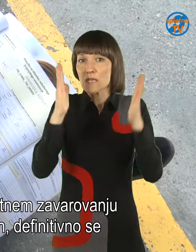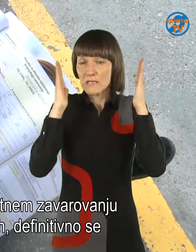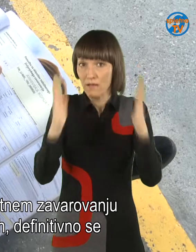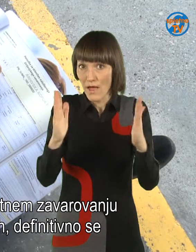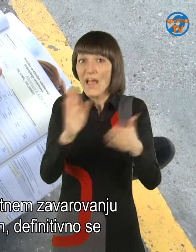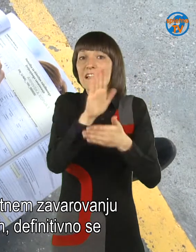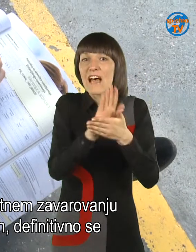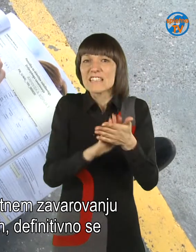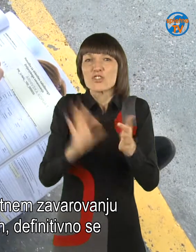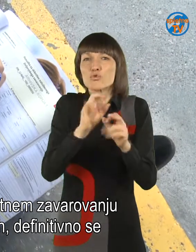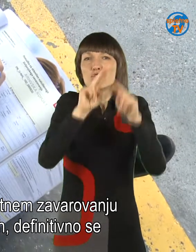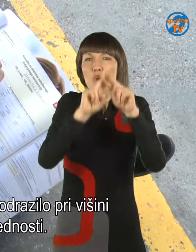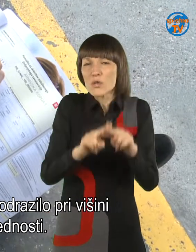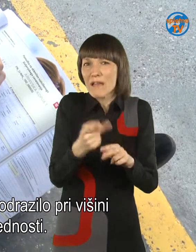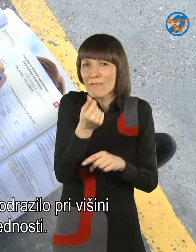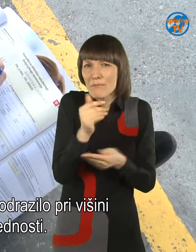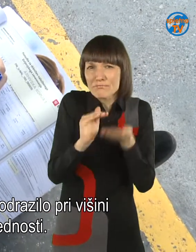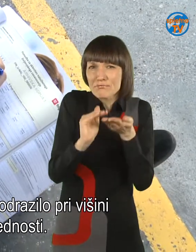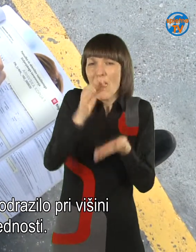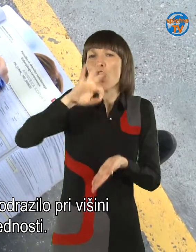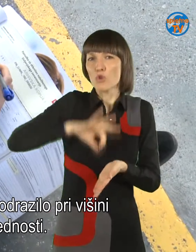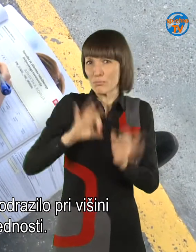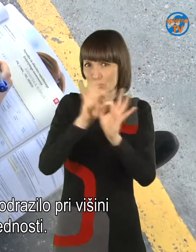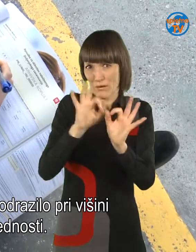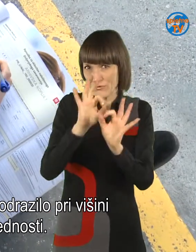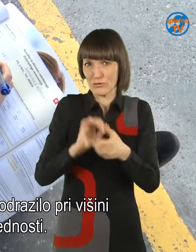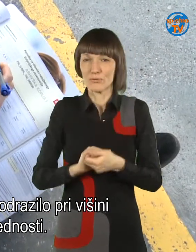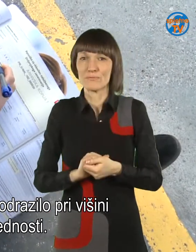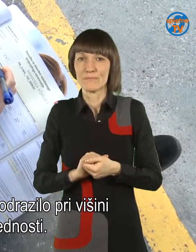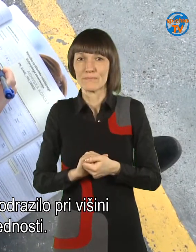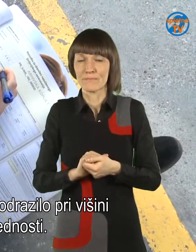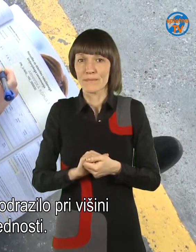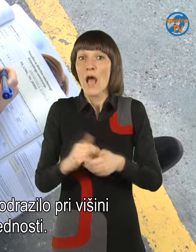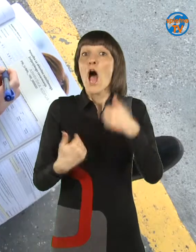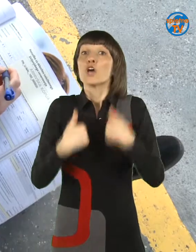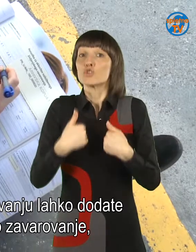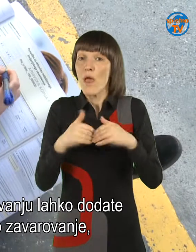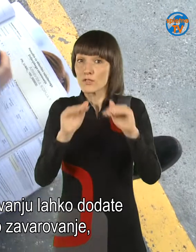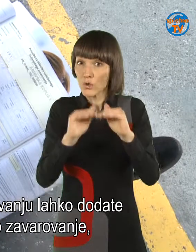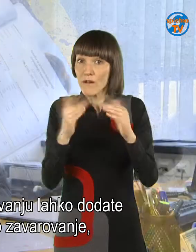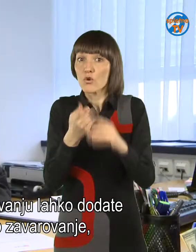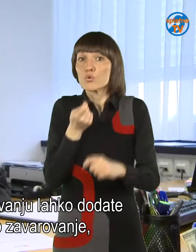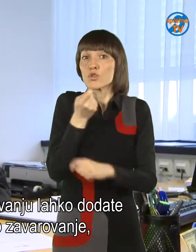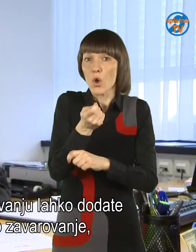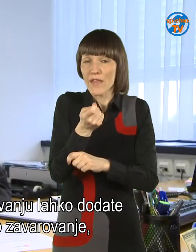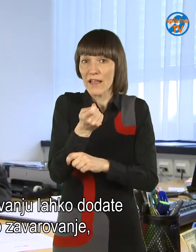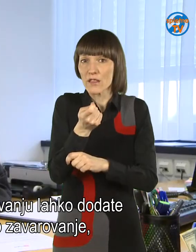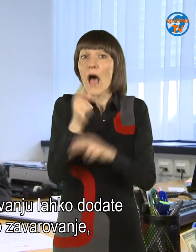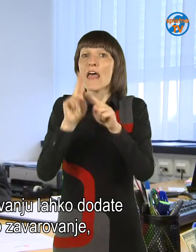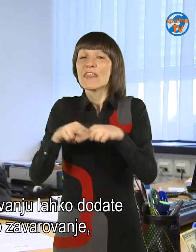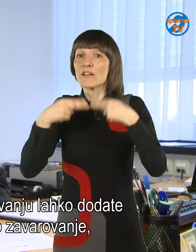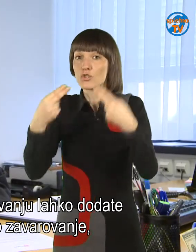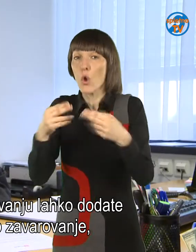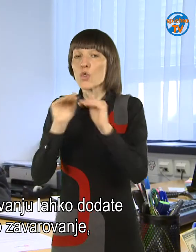definitivno se vam bo to negativno odrazilo pri višini odkupne vrednosti. Ko življenjskemu zavarovanju lahko